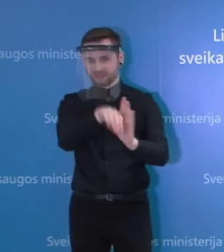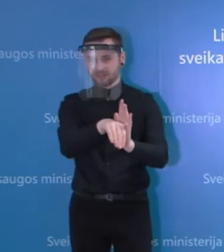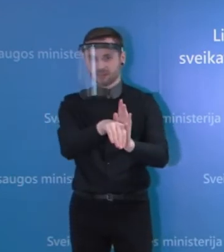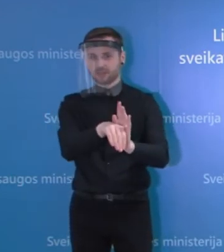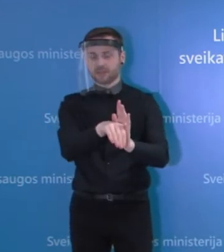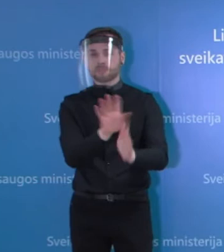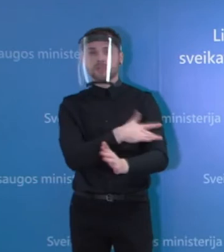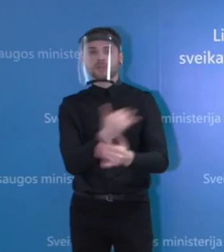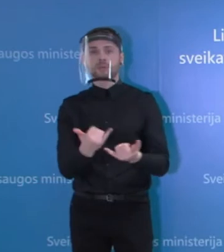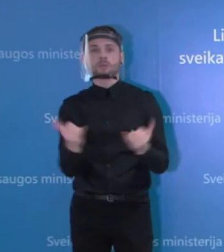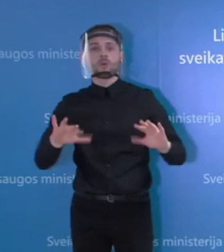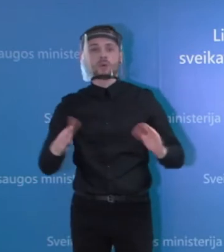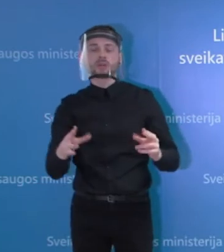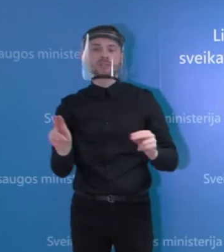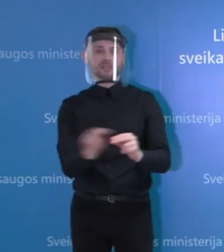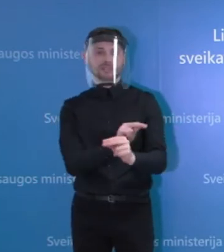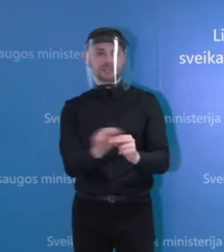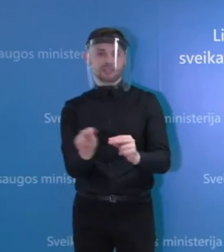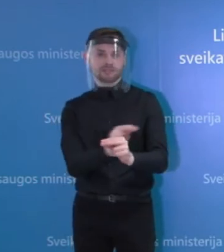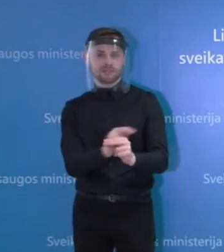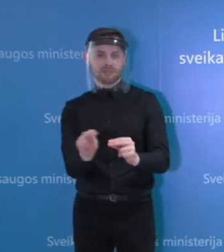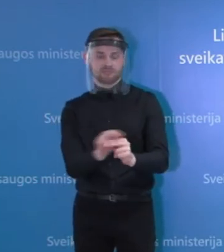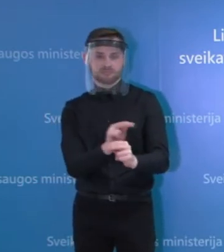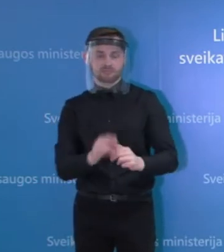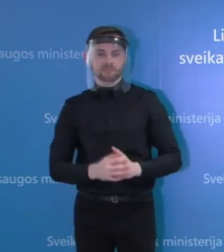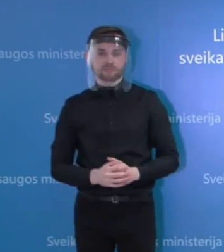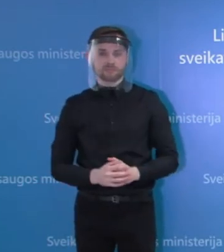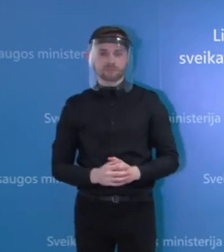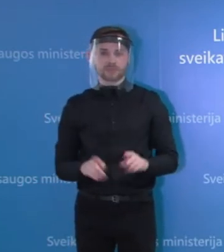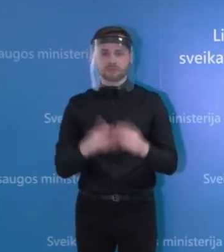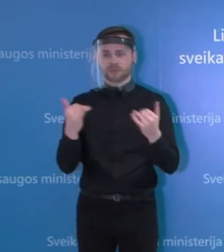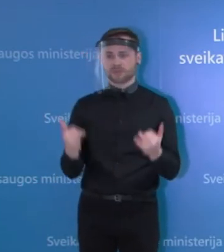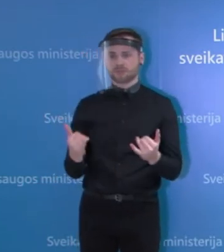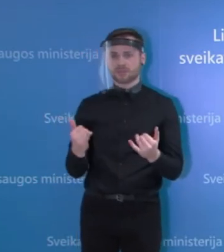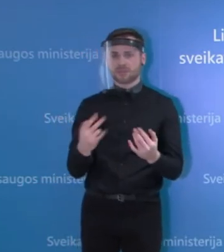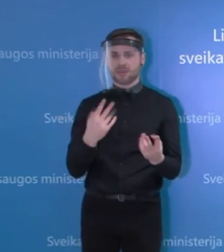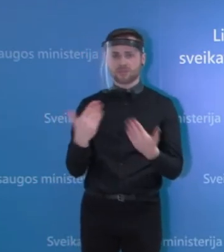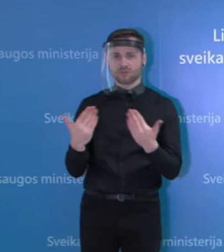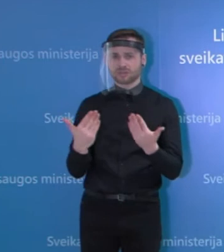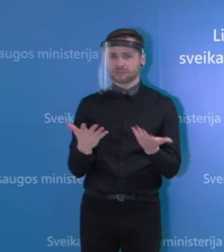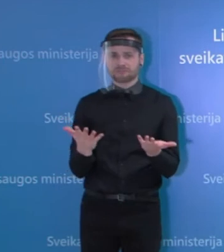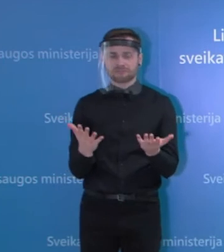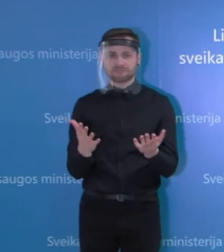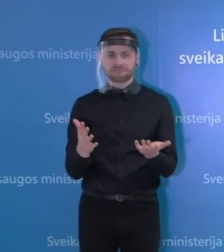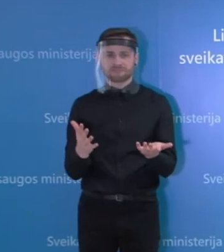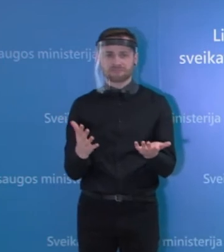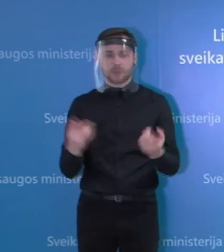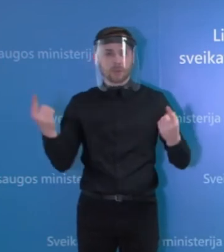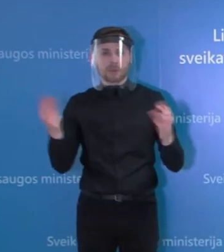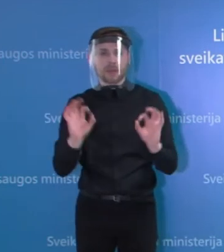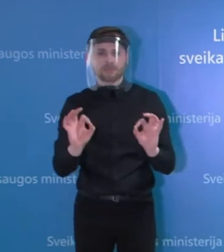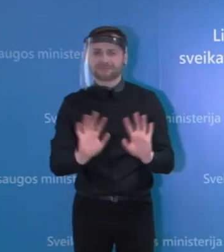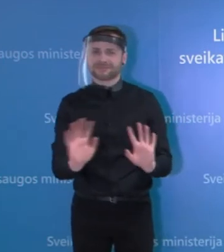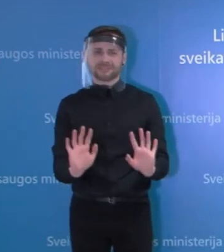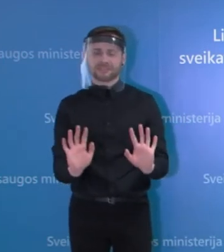gydimo paslaugos, na, yra, švelniai tariant, atrodo nesistemiška, kai ją turi, kai, na, kai yra